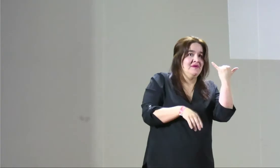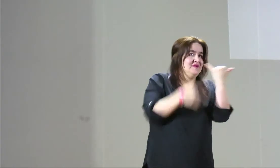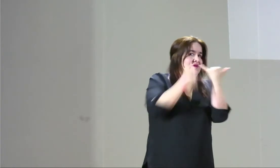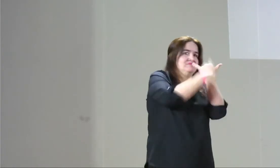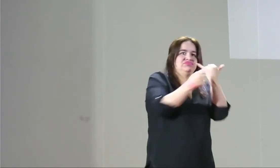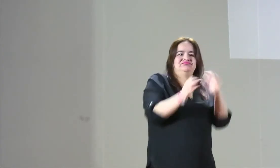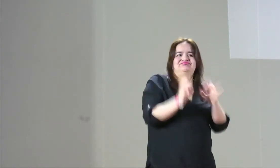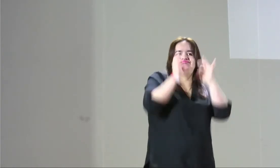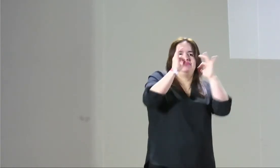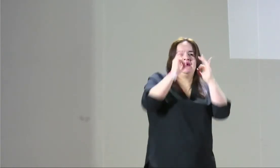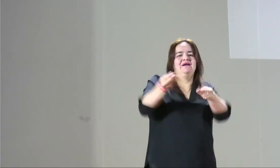yo debo,